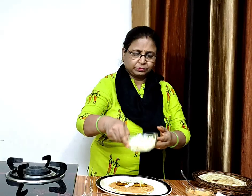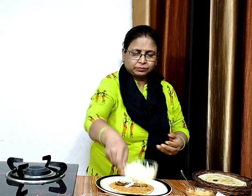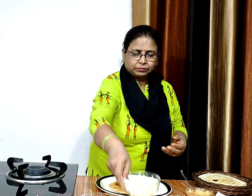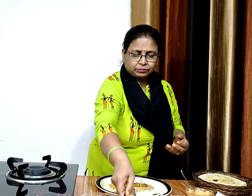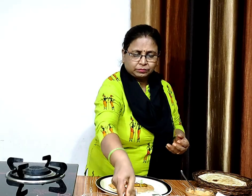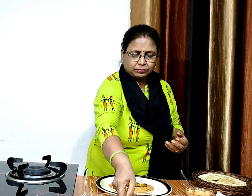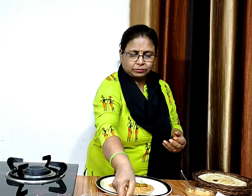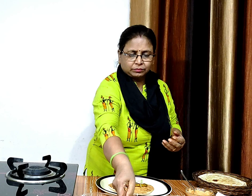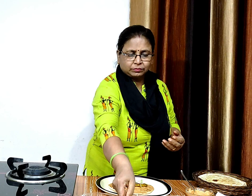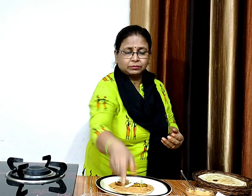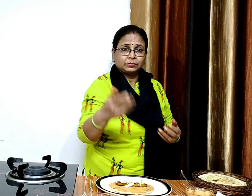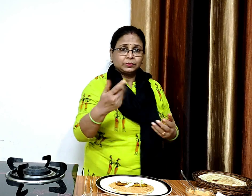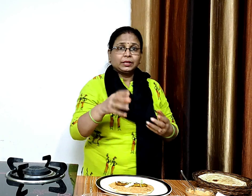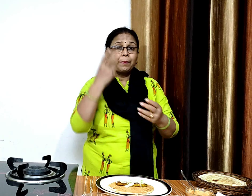कुछ कटी हुई प्याज